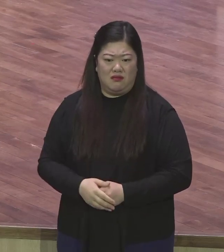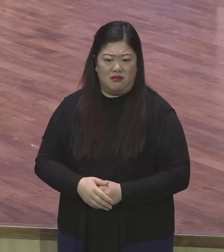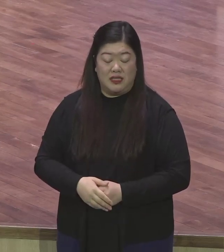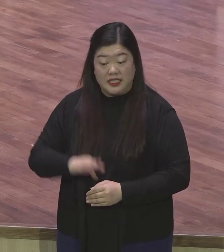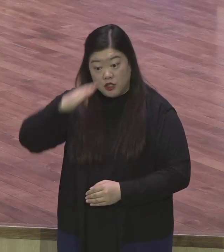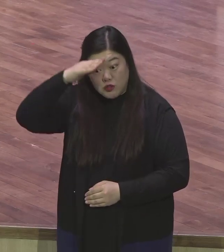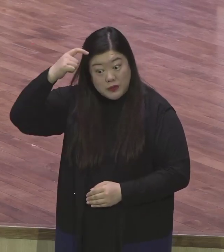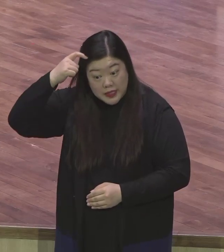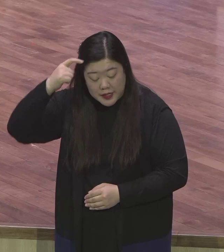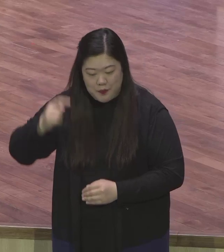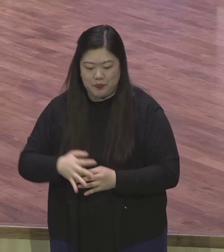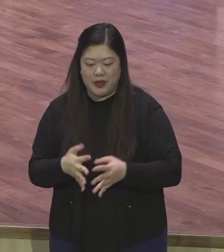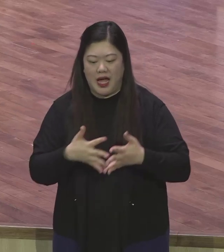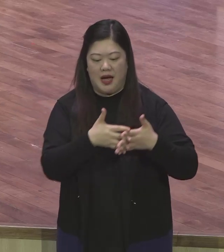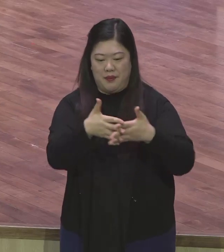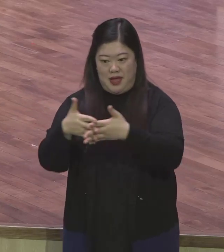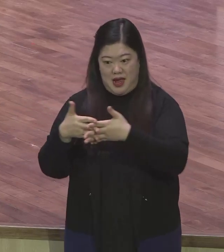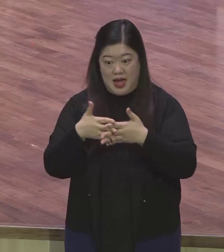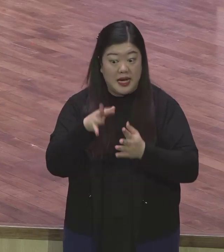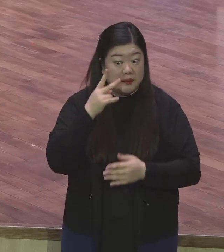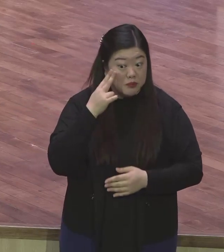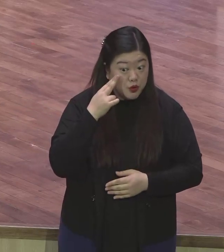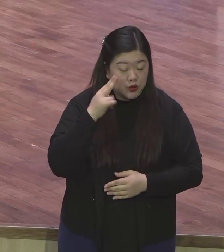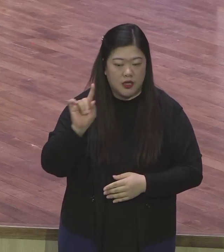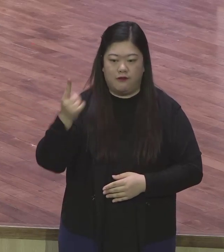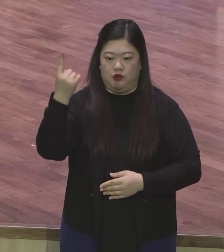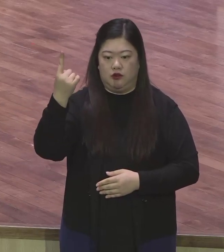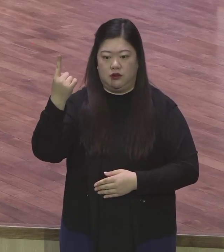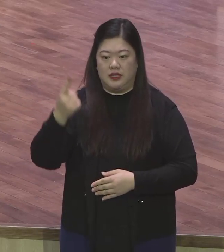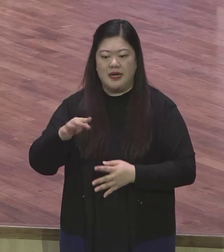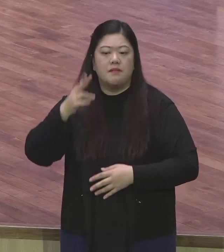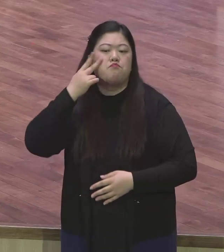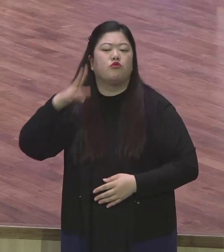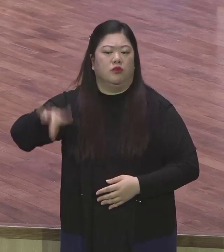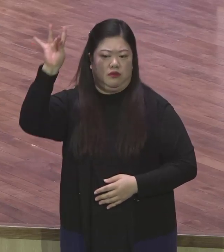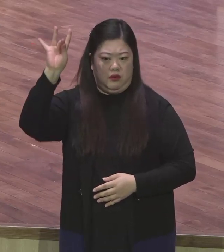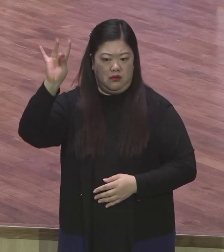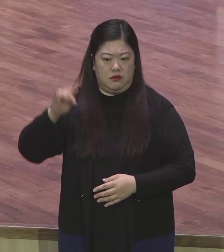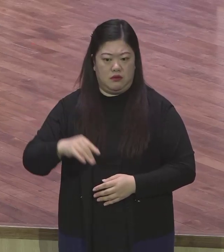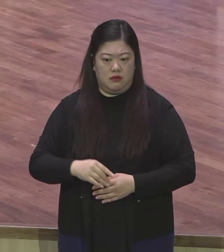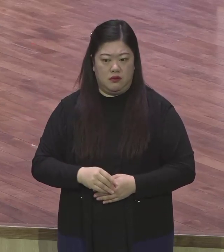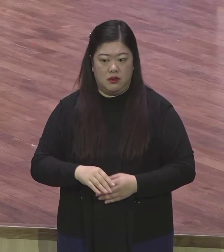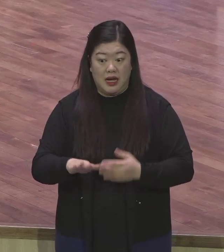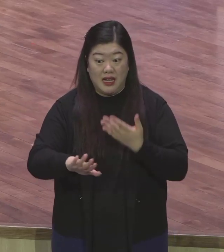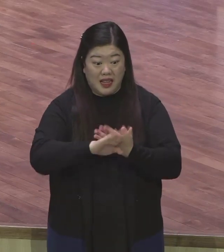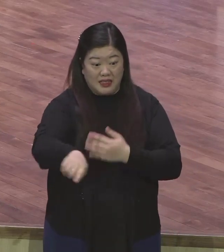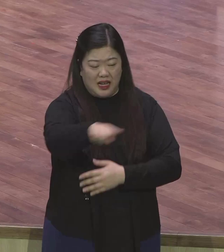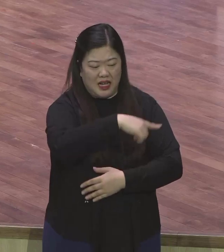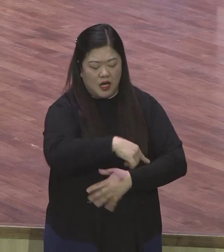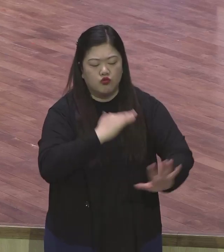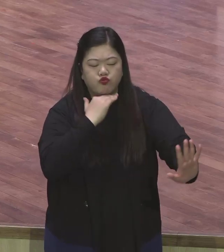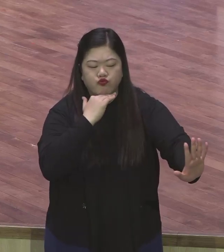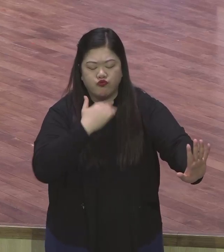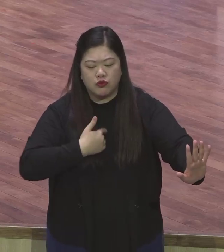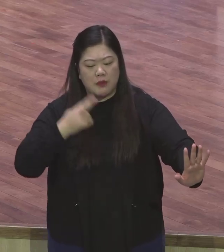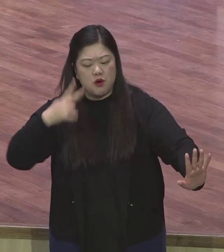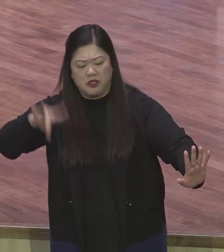미국이 먼저다 뭐든 미국의 유익이 된 안 되는 이거 다 세계의 무슨 기후 아 필요 없어